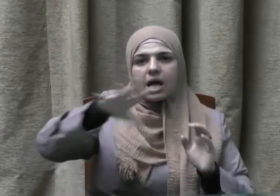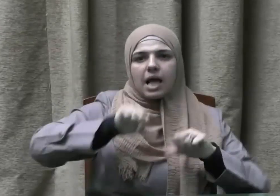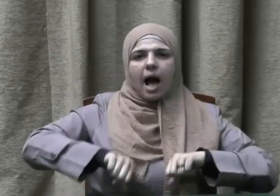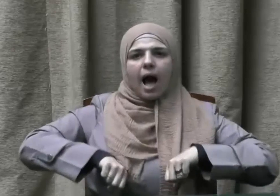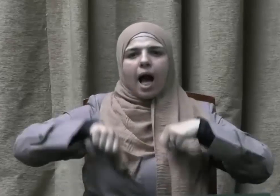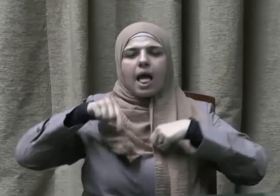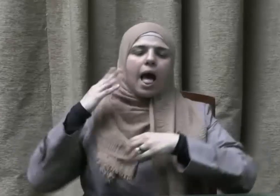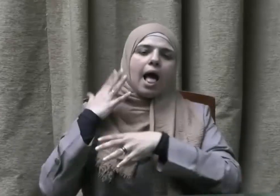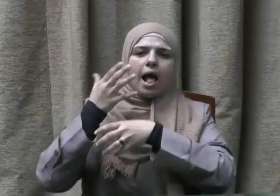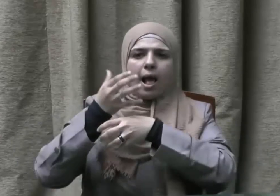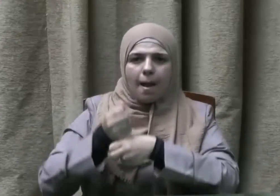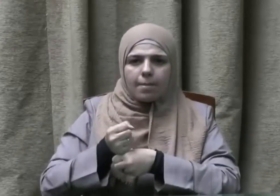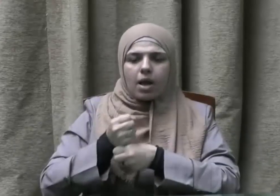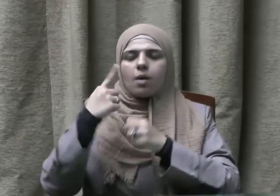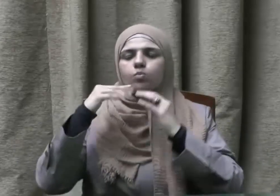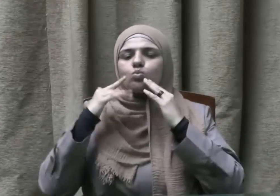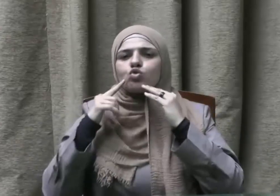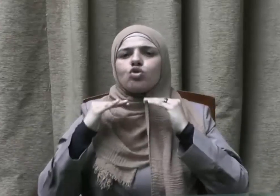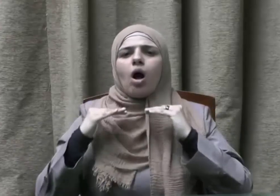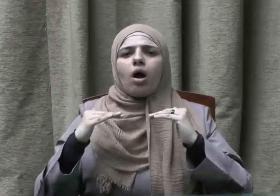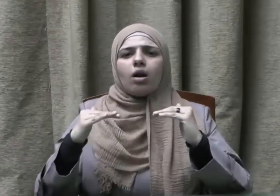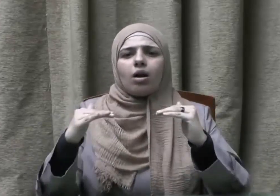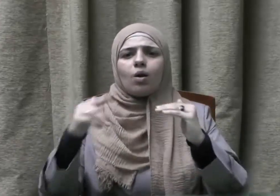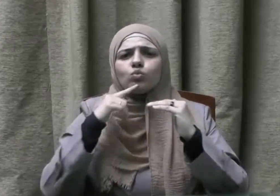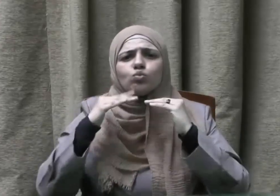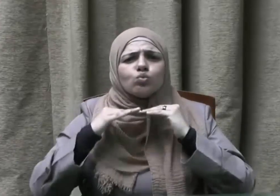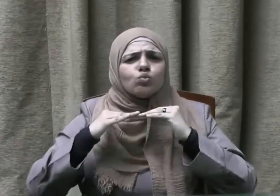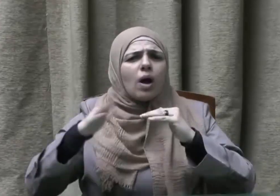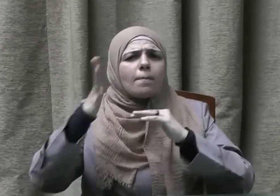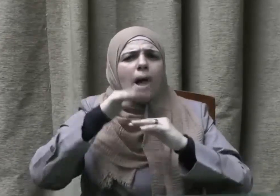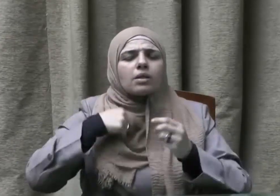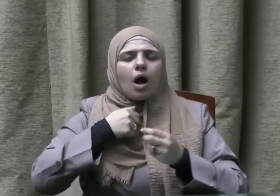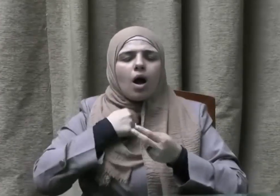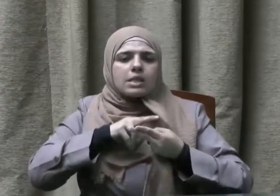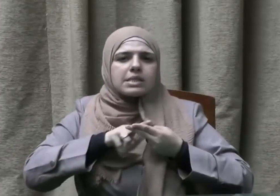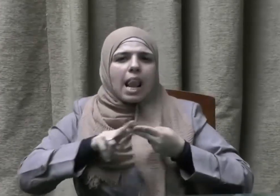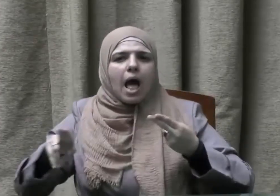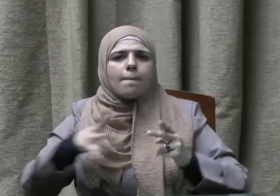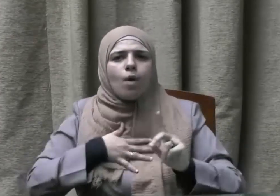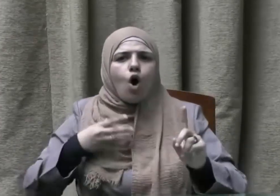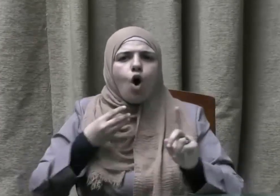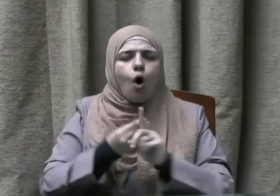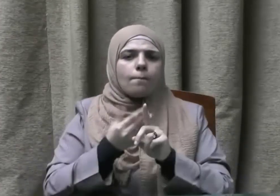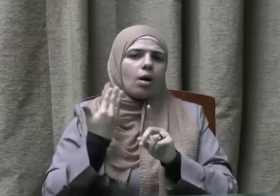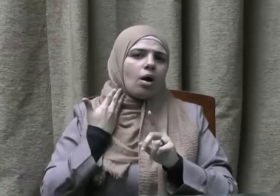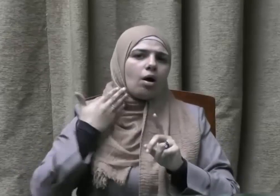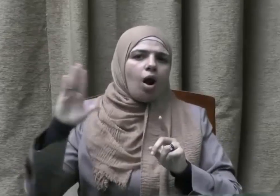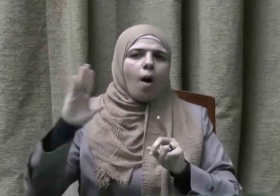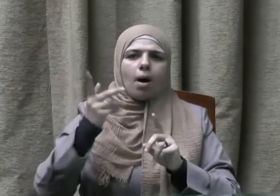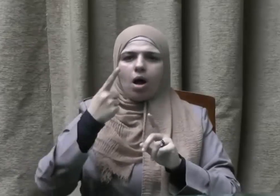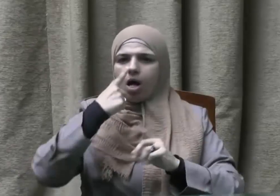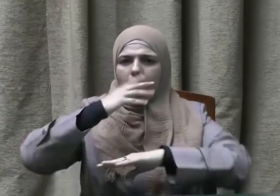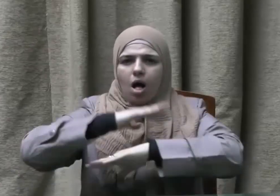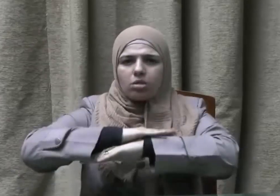على أساس المساواة بين بني البشر جميعا فيكون المجتمع جسدا واحدا